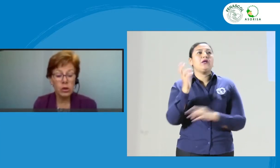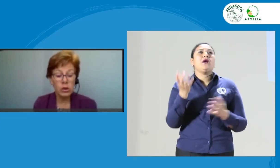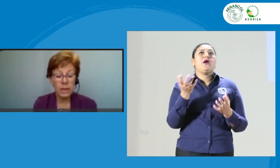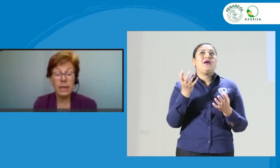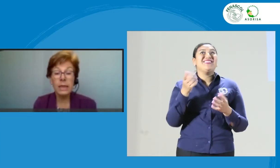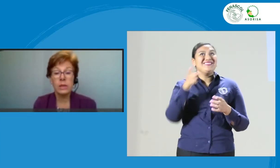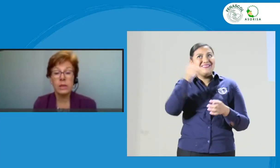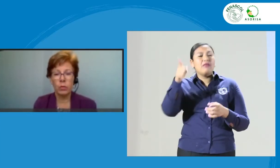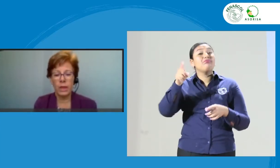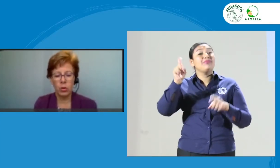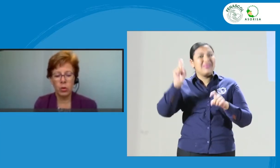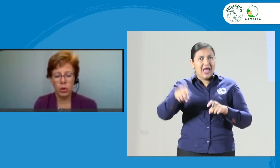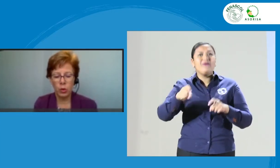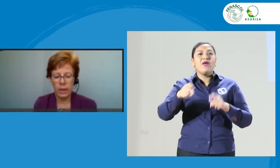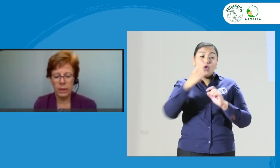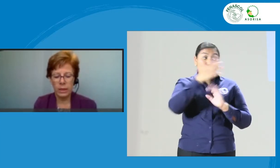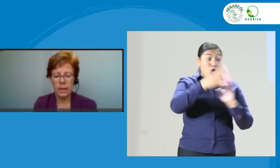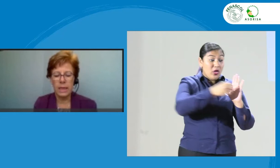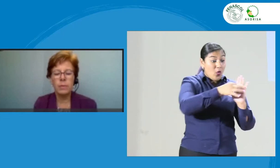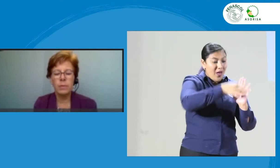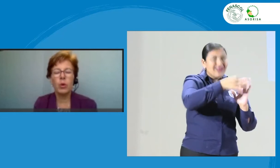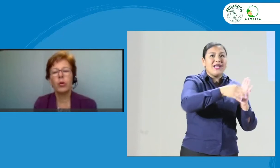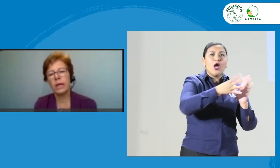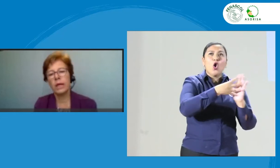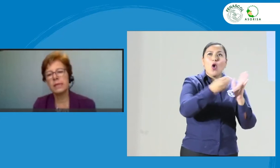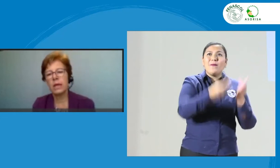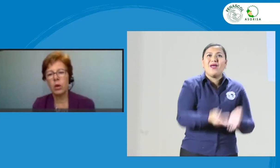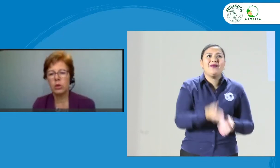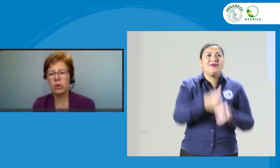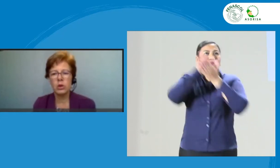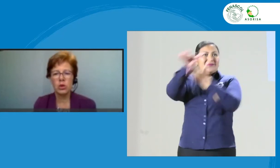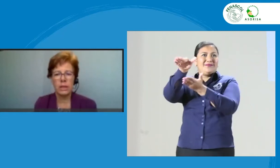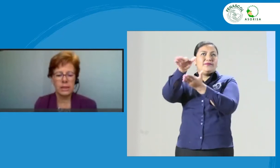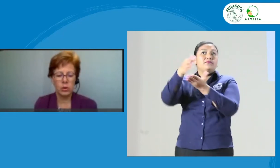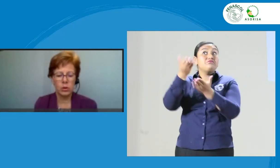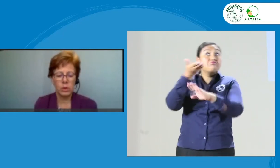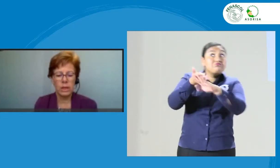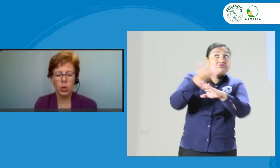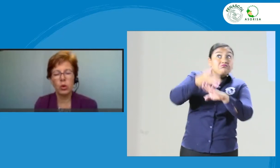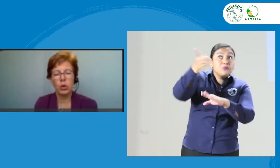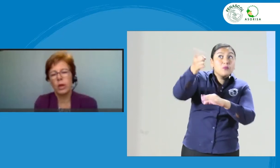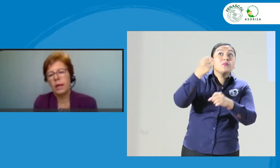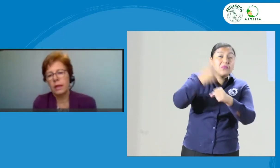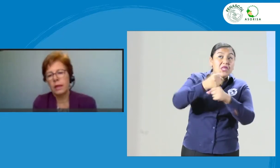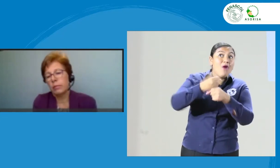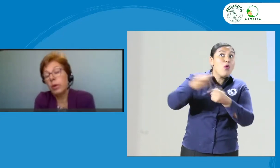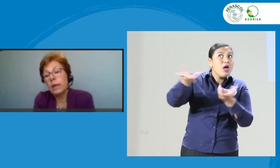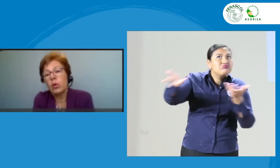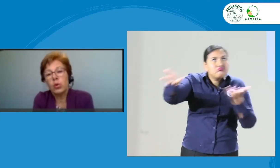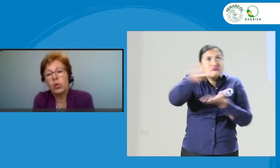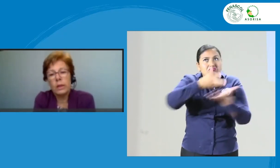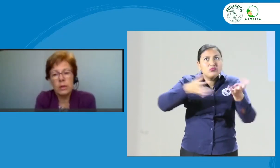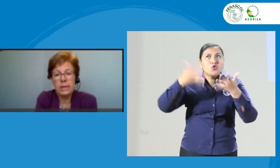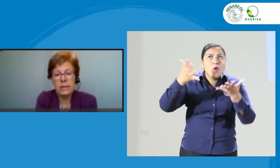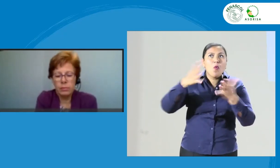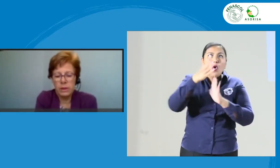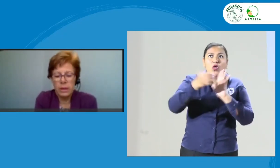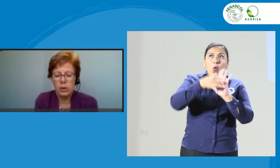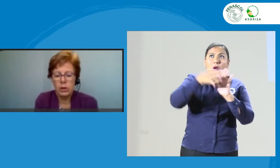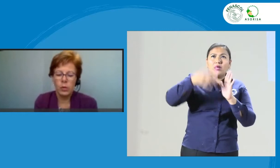hay que darles copia del código de ética y proponerles trabajos de socialización de ese código de ética. Puede que no todas lo acepten. Yo veo,